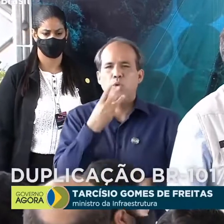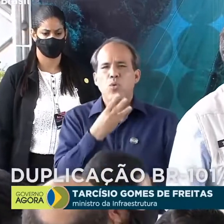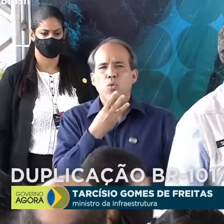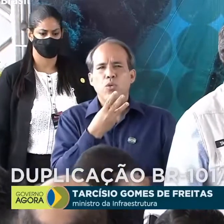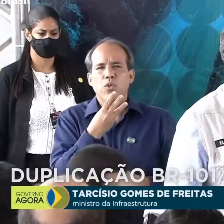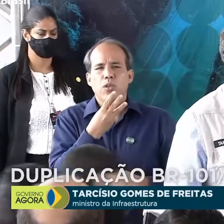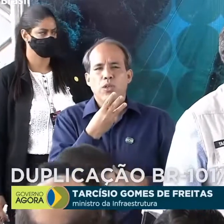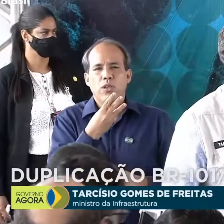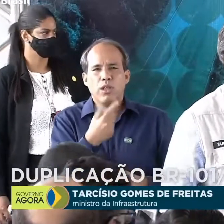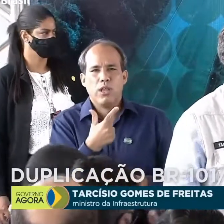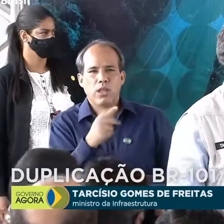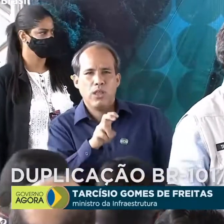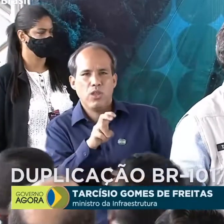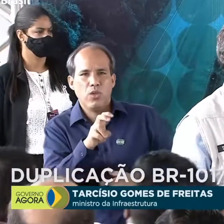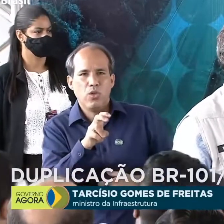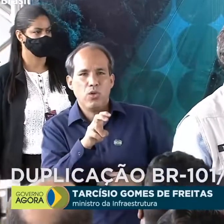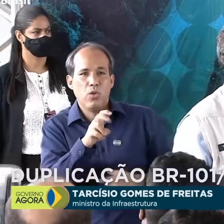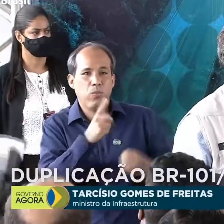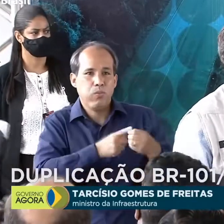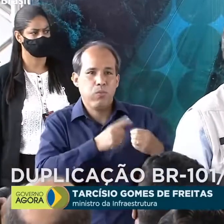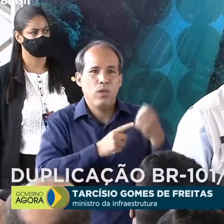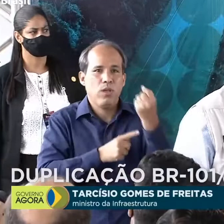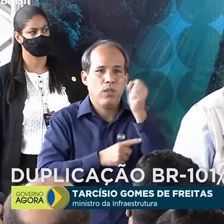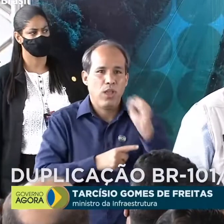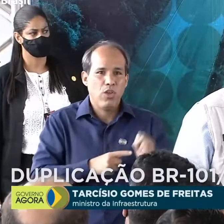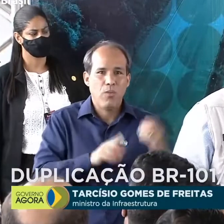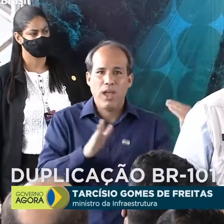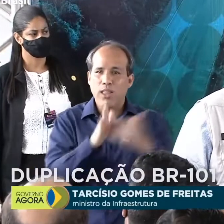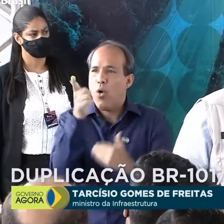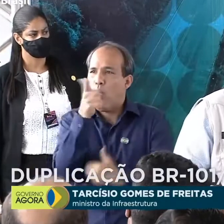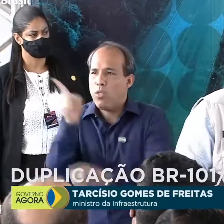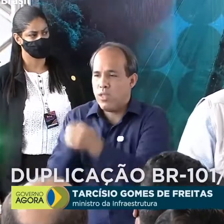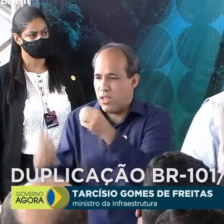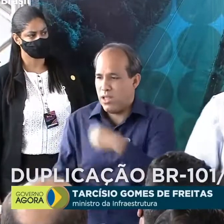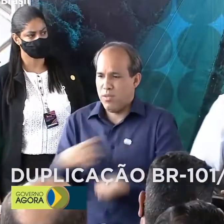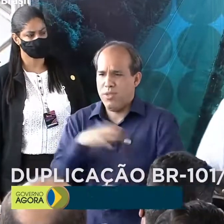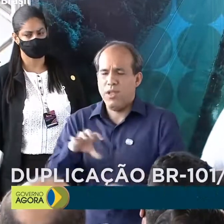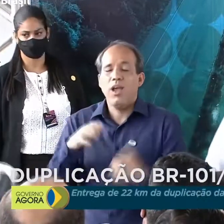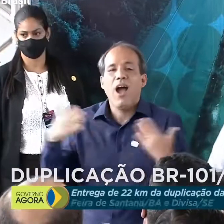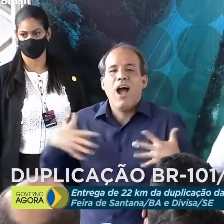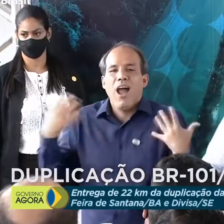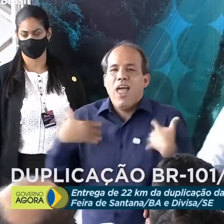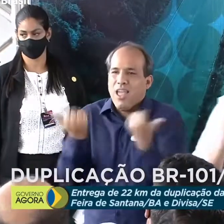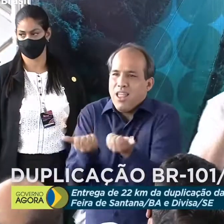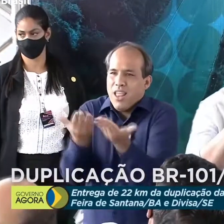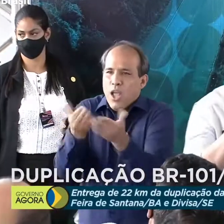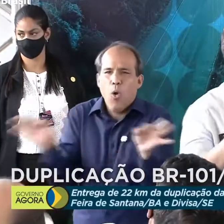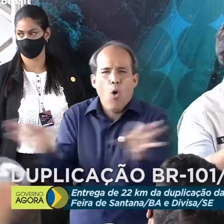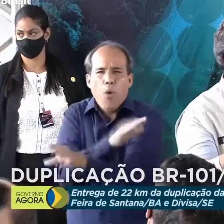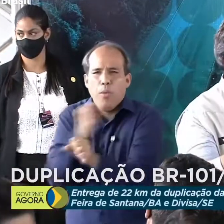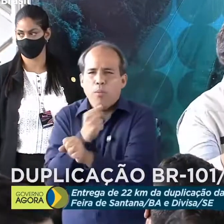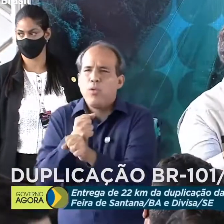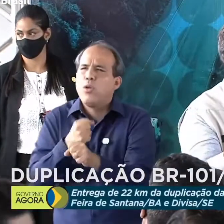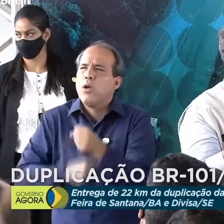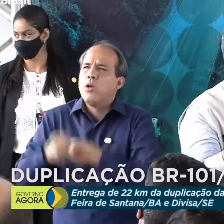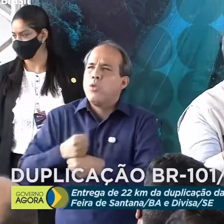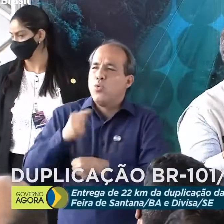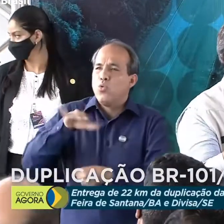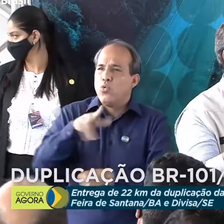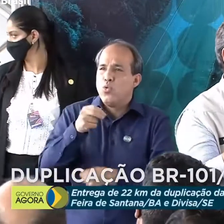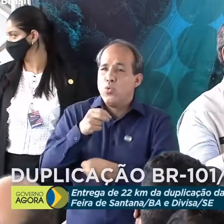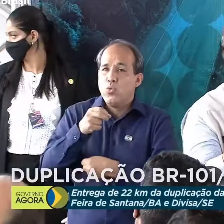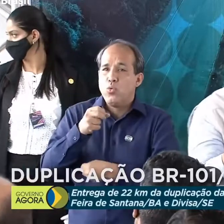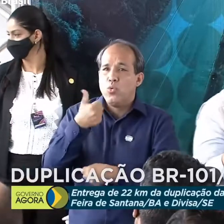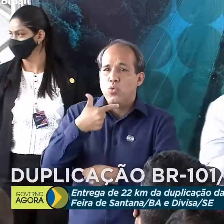divisa de Sergipe até Jeremoabo. Nós entregamos naquela oportunidade com muita alegria. Em julho de 2019, nós estivemos